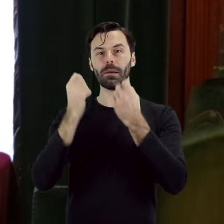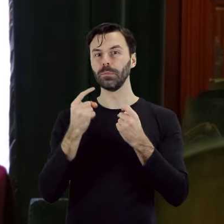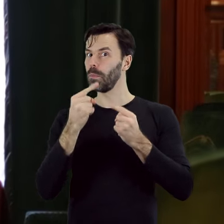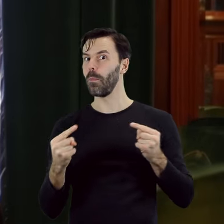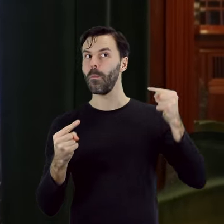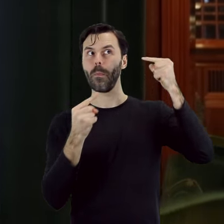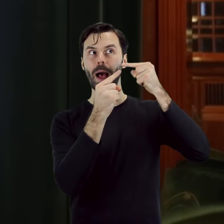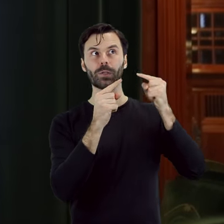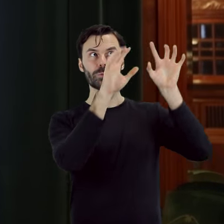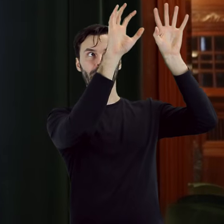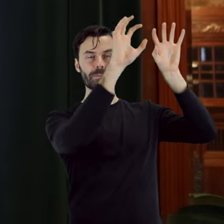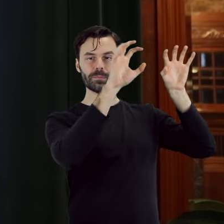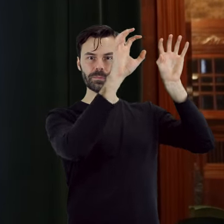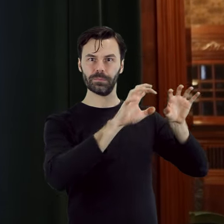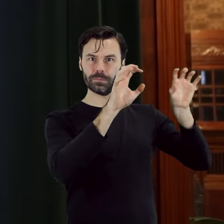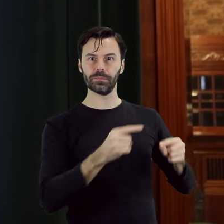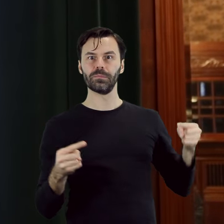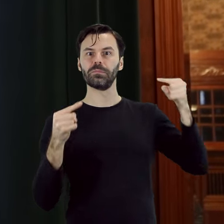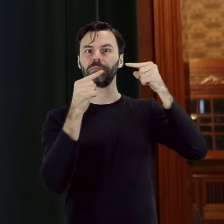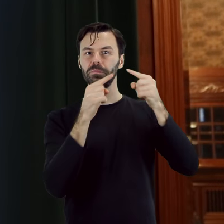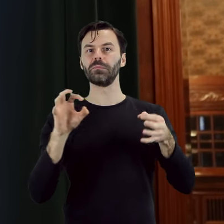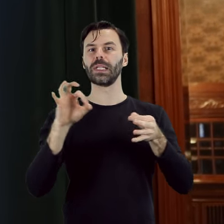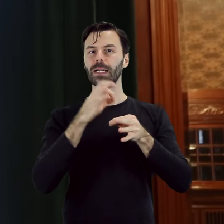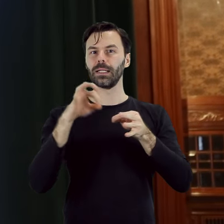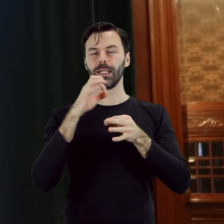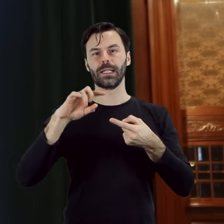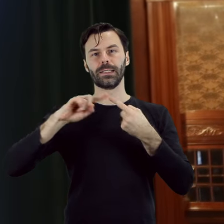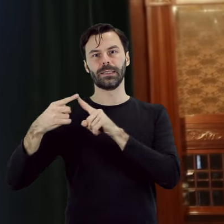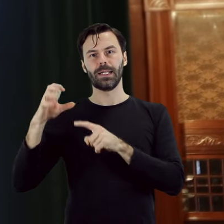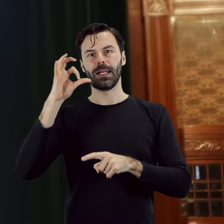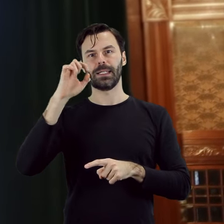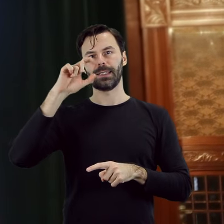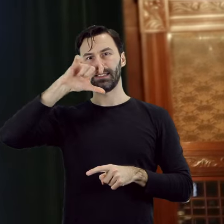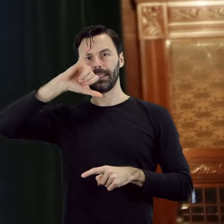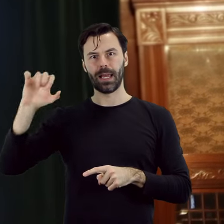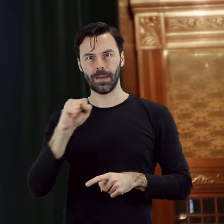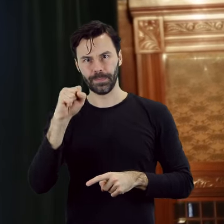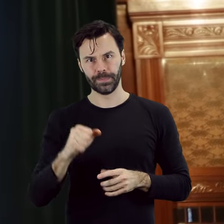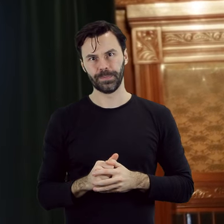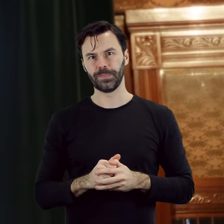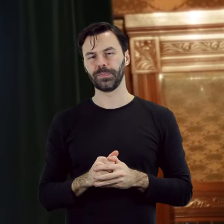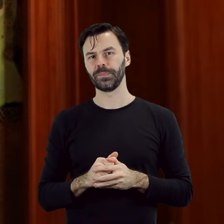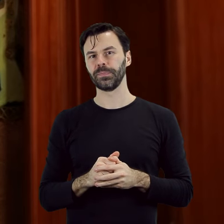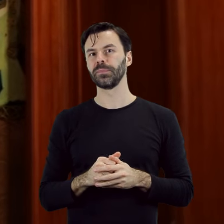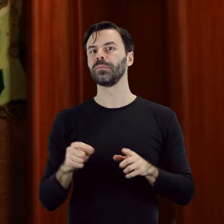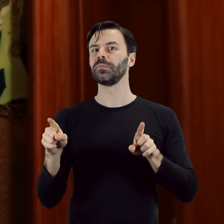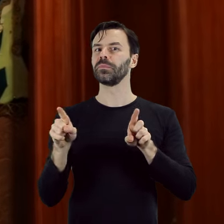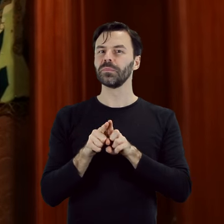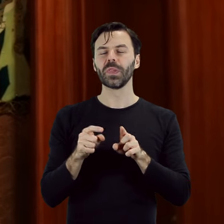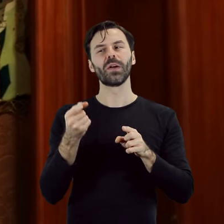gustownymi storami z haftem w stylu secesyjnym. Wyszukany charakter wnętrza dopełniają drobne, ale